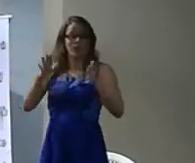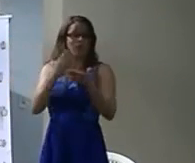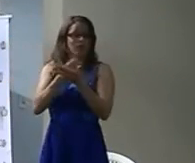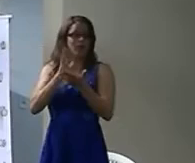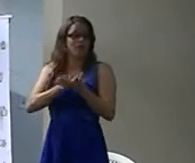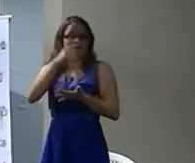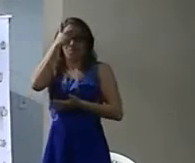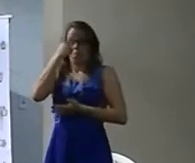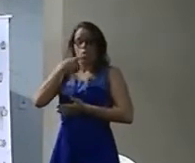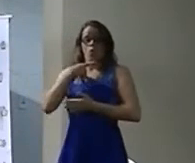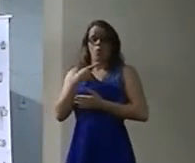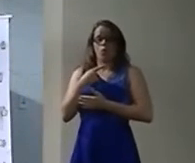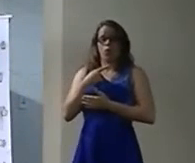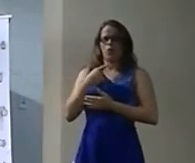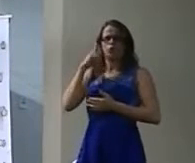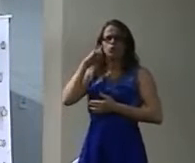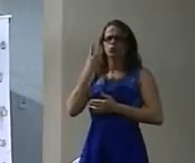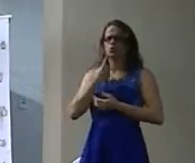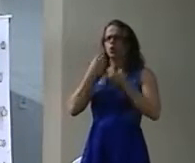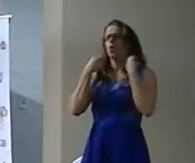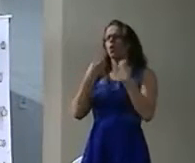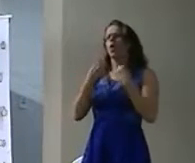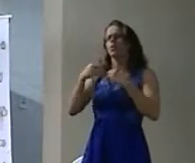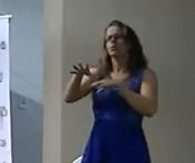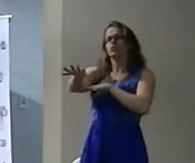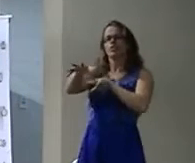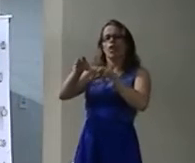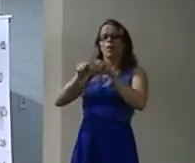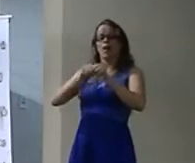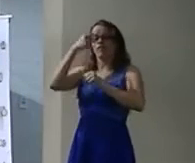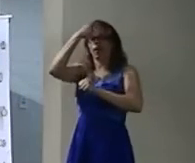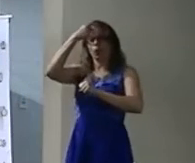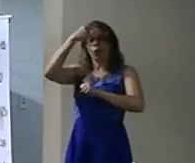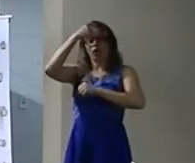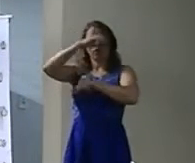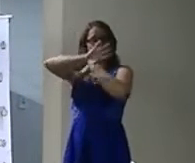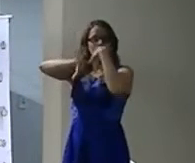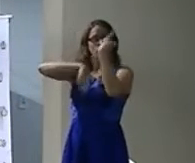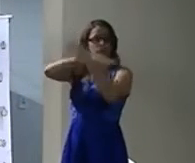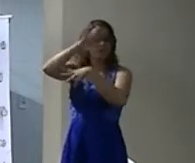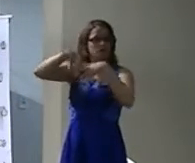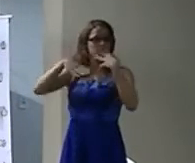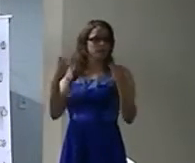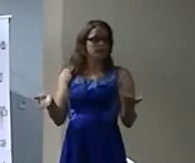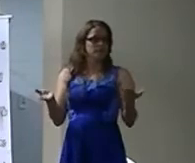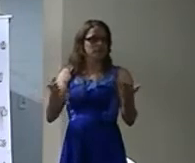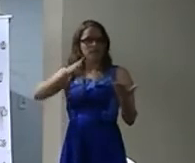sou eu que digo não É Cristina Soler Tem coisa mais psicótica Do que uma pessoa Inventar sua língua